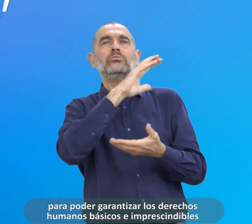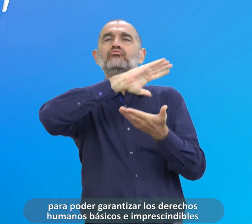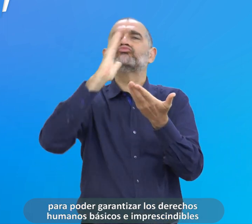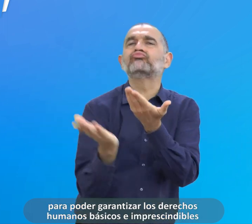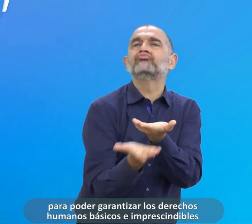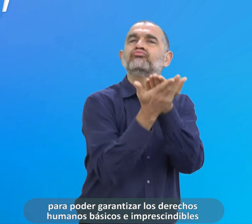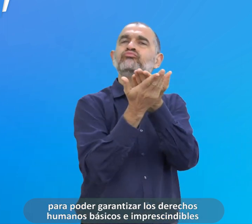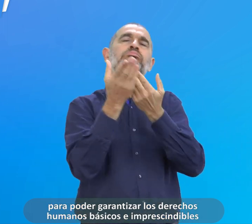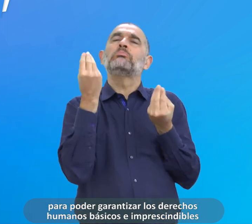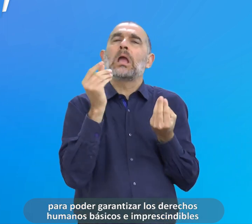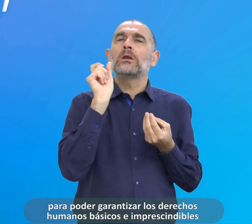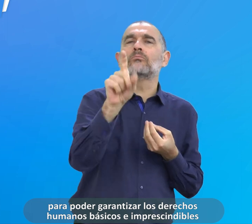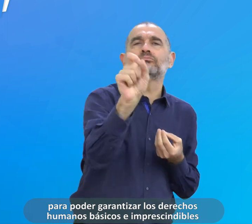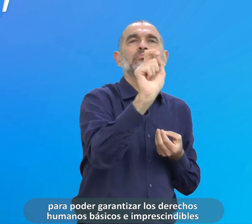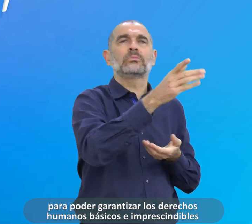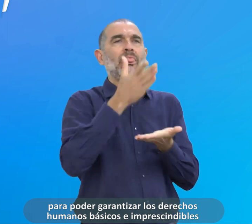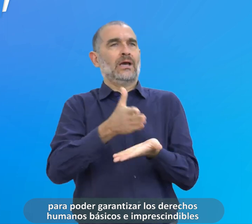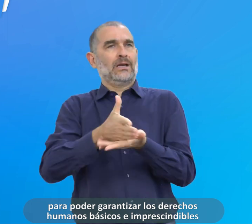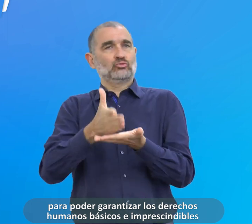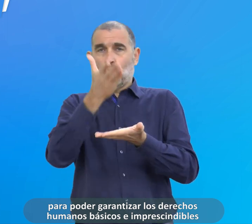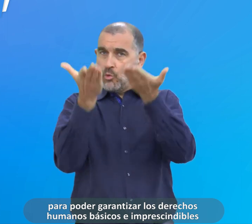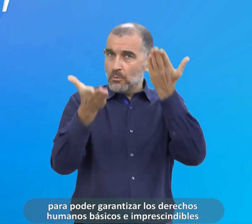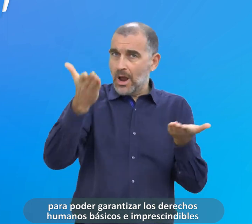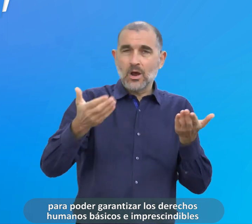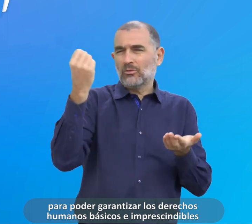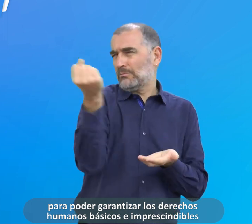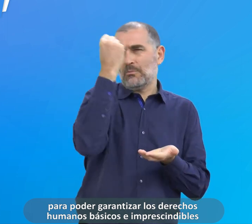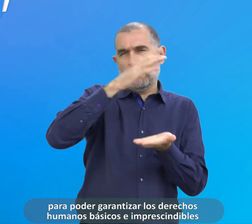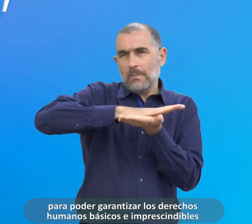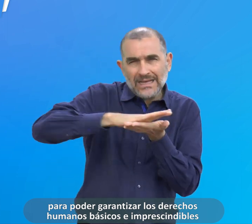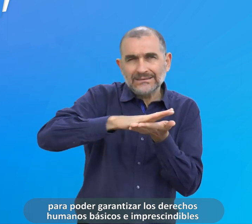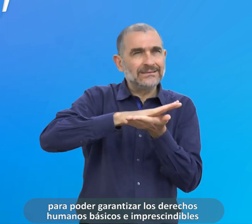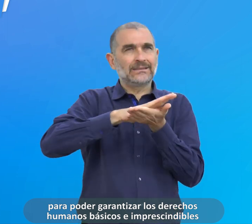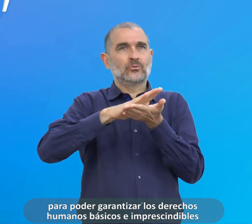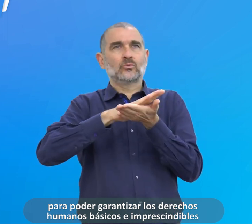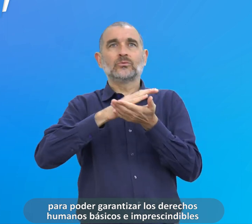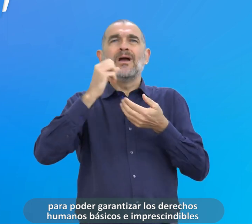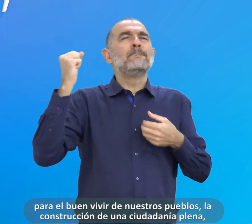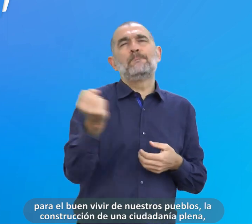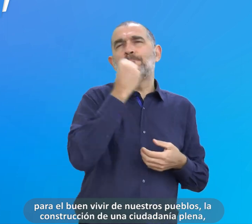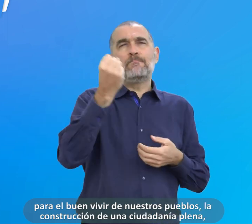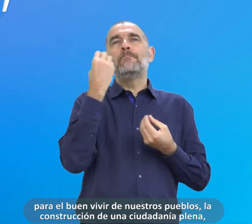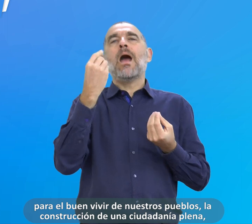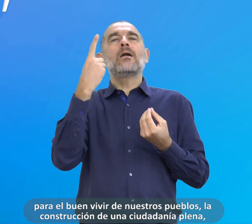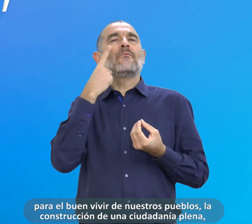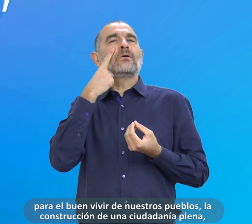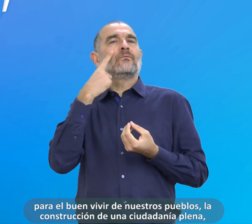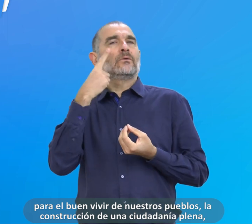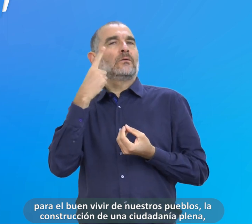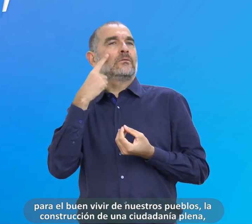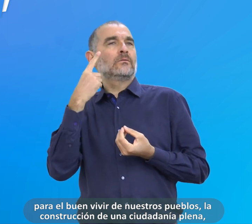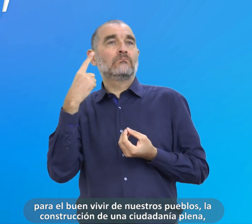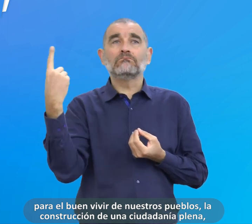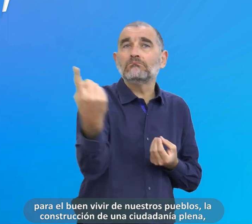esencial para poder garantizar los derechos humanos básicos e imprescindibles para